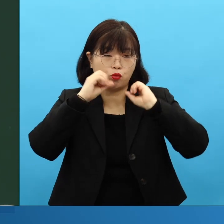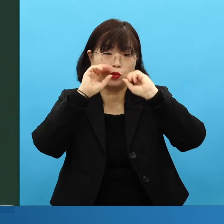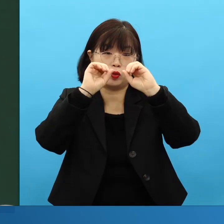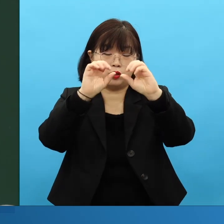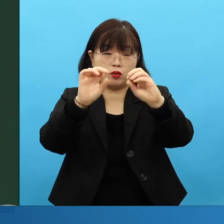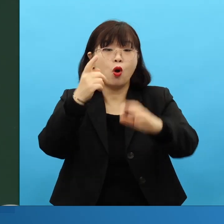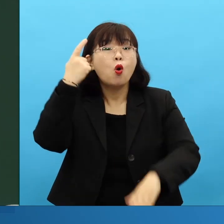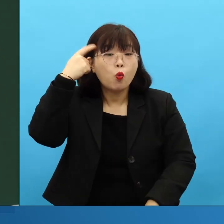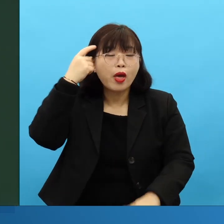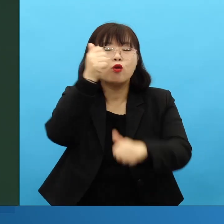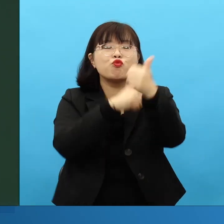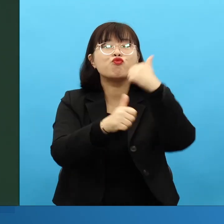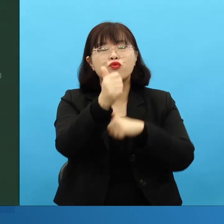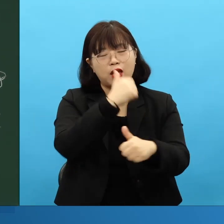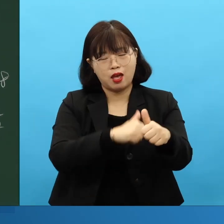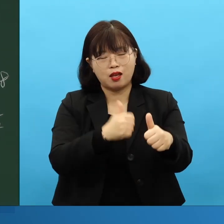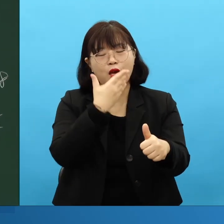바울이 한 진짜 사역은 이거였다니까요.